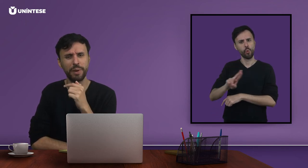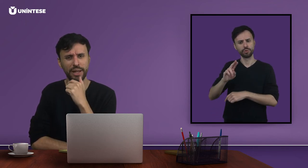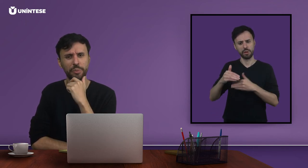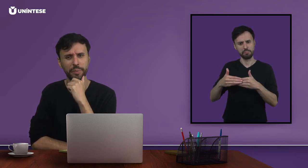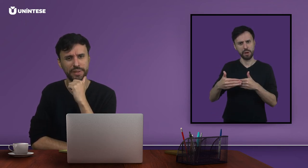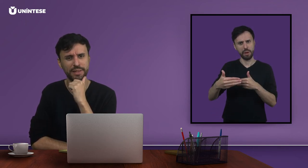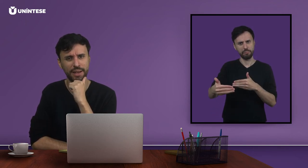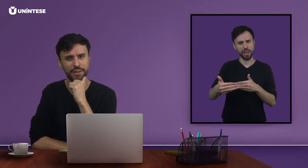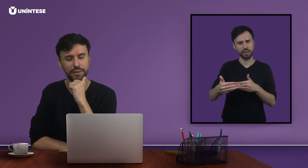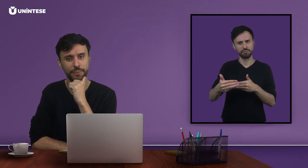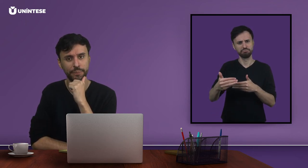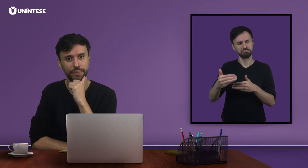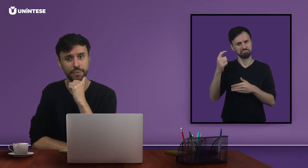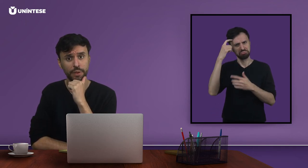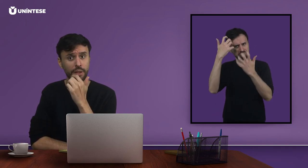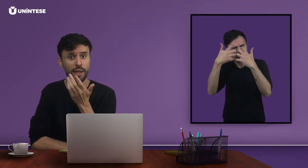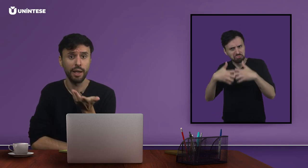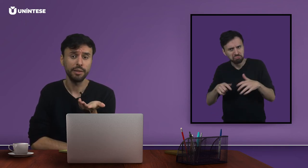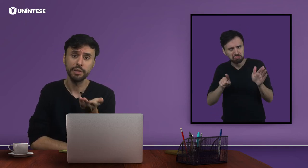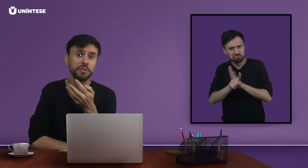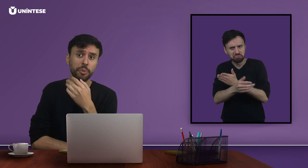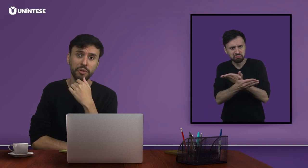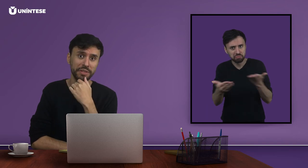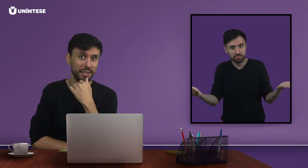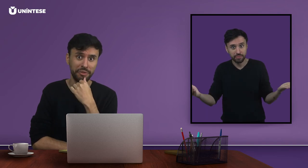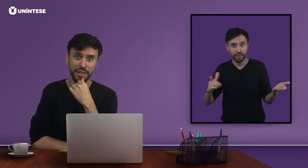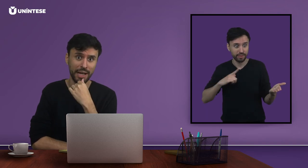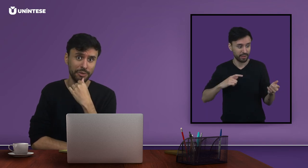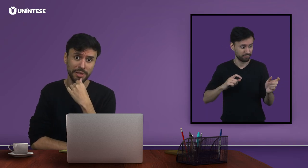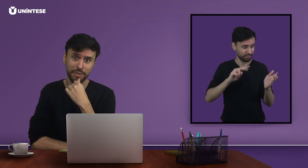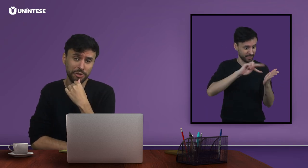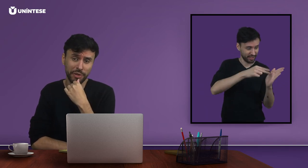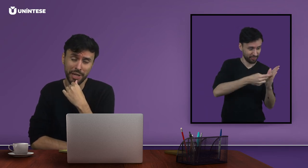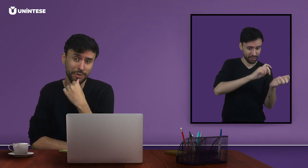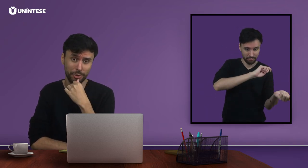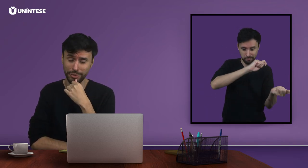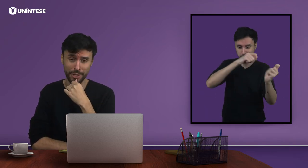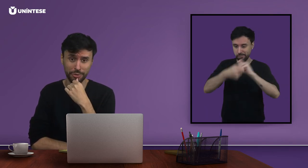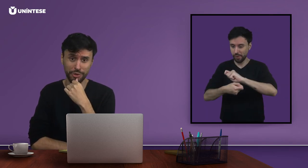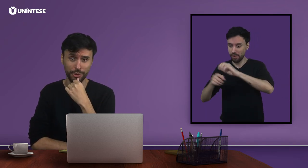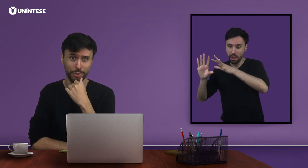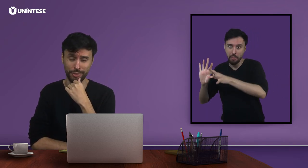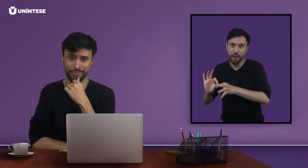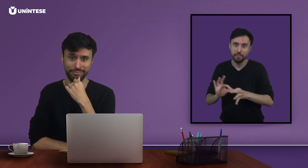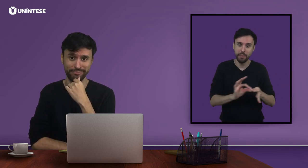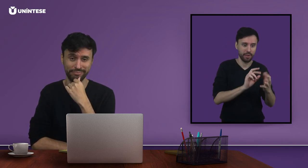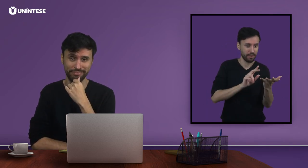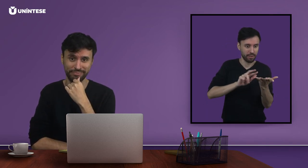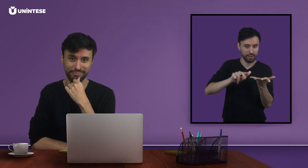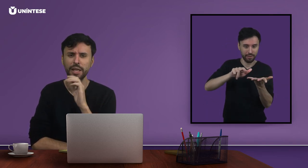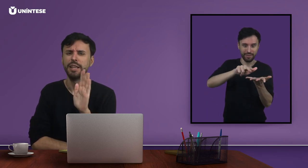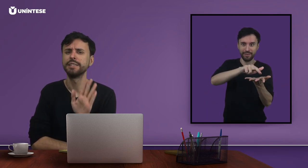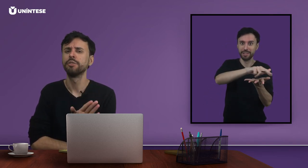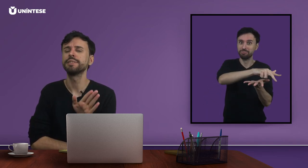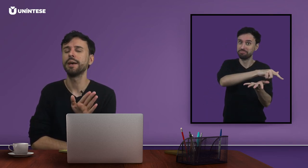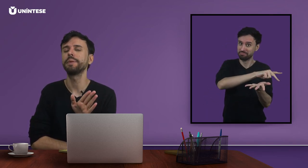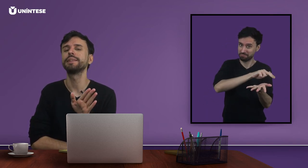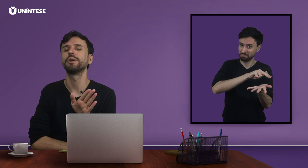pararam para pensar? Ela transpõe os significados em seus diferentes contextos de uso. Se você aprendeu